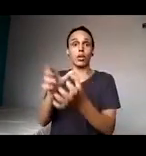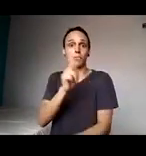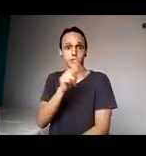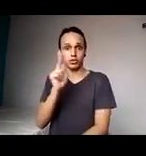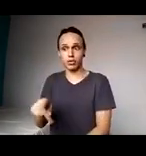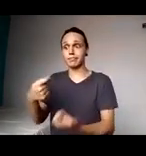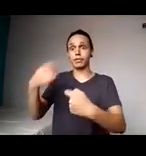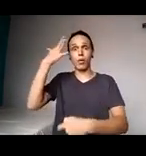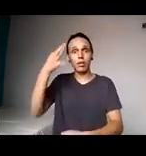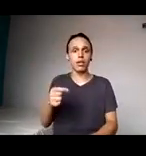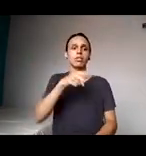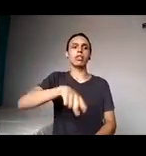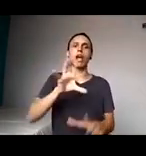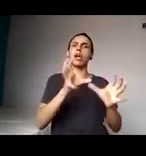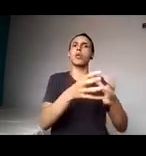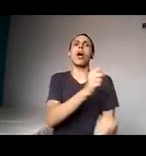parte dos alunos.